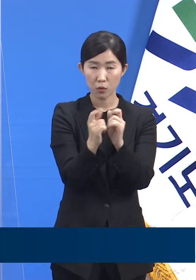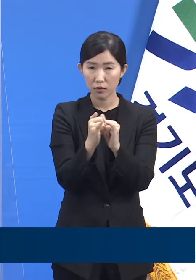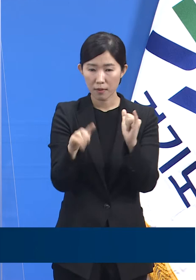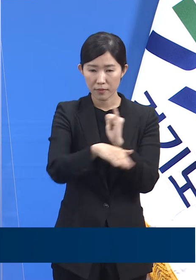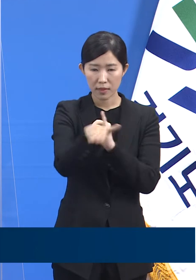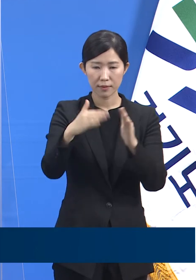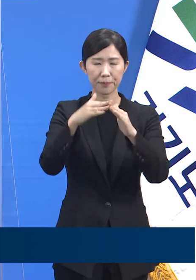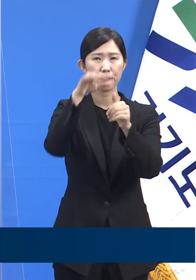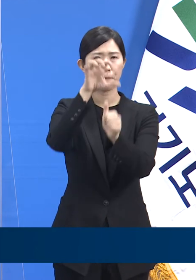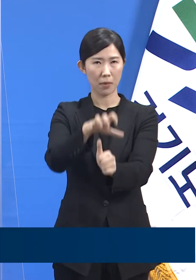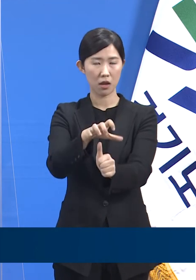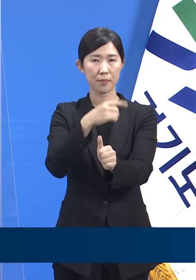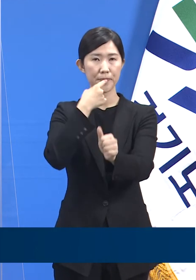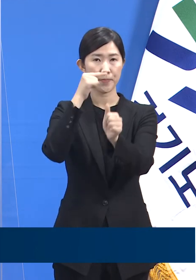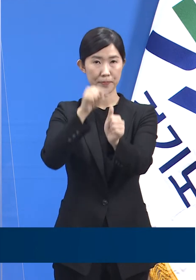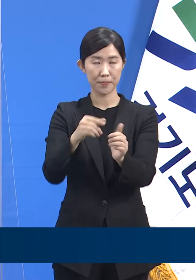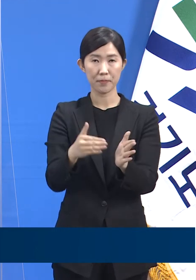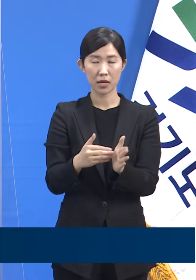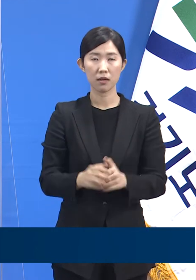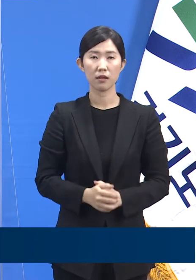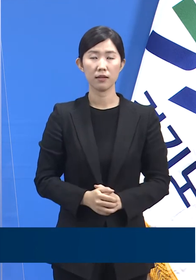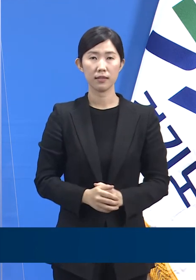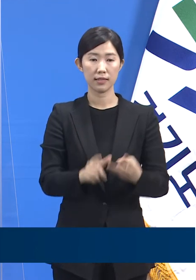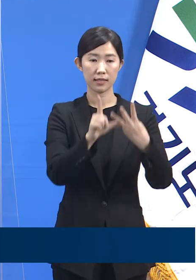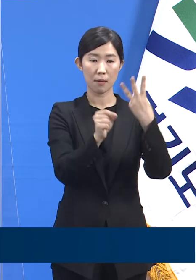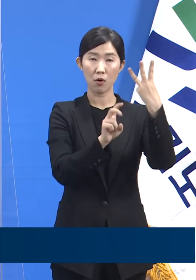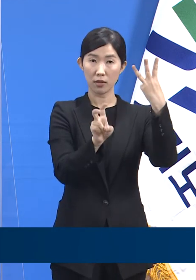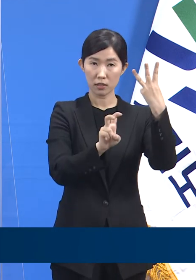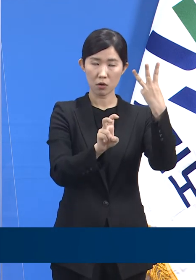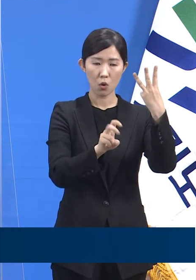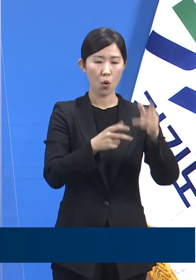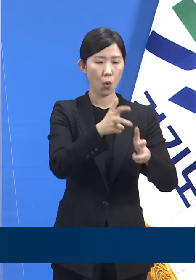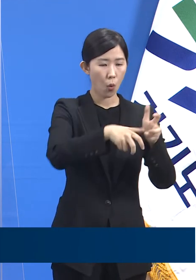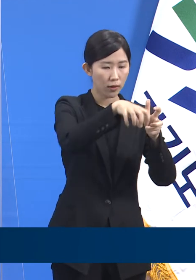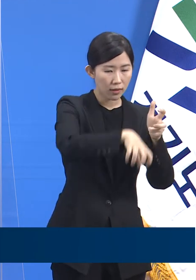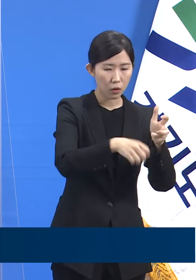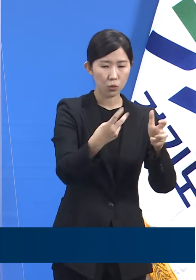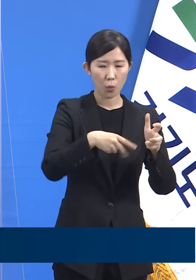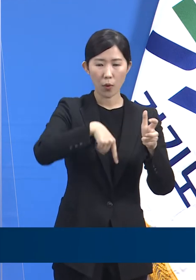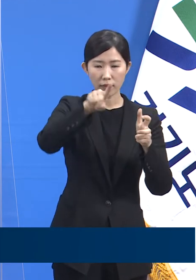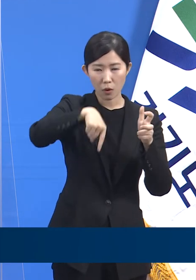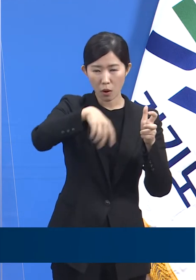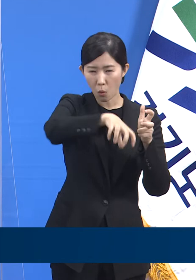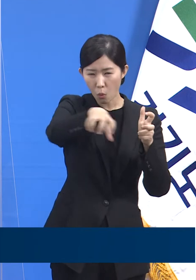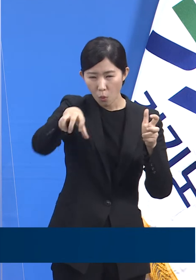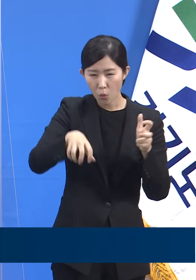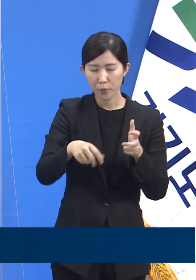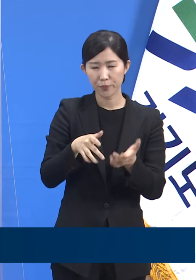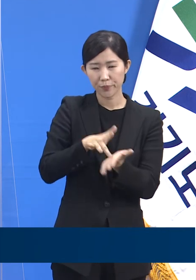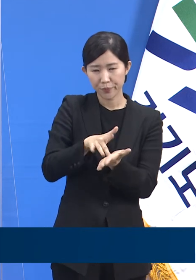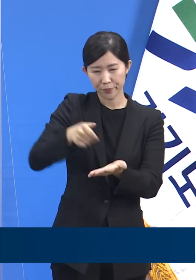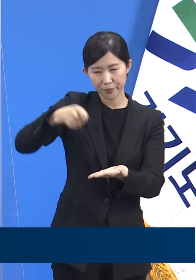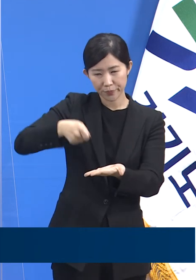조치하였으며 3월 20일 공장과 확진자 이동 경로를 모두 소독 완료하였습니다.